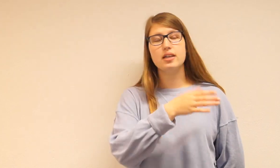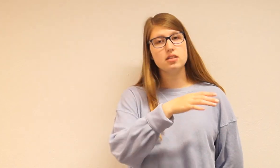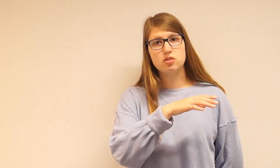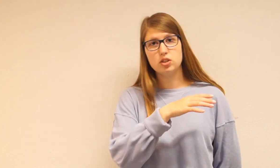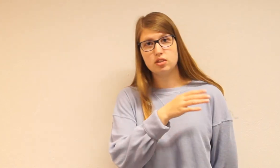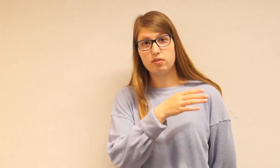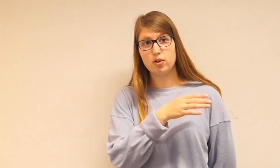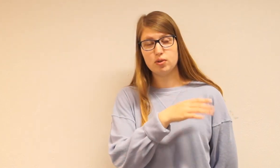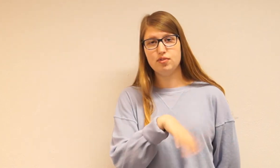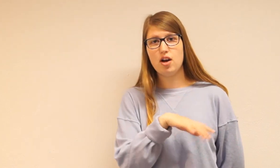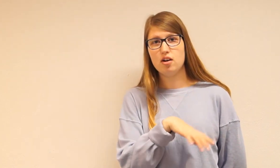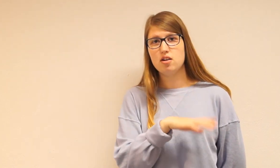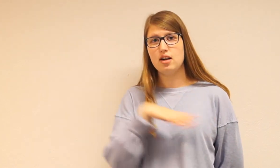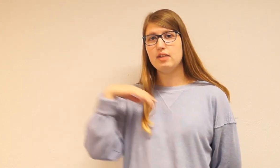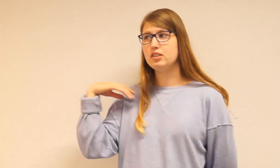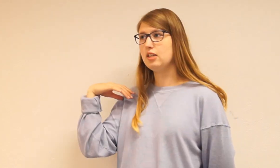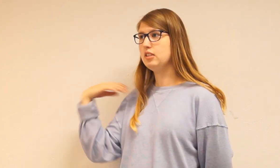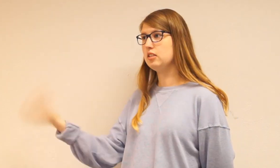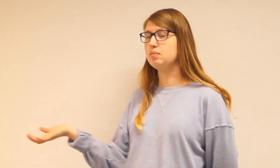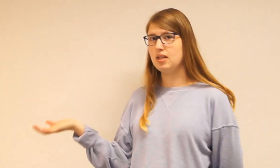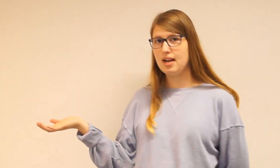Til noget der har foregået før Og her har vi f.eks. her